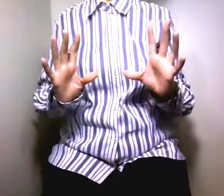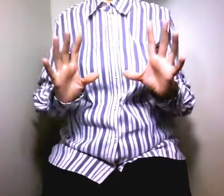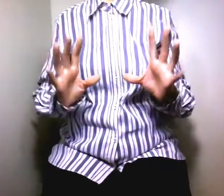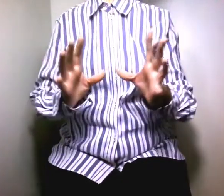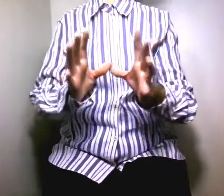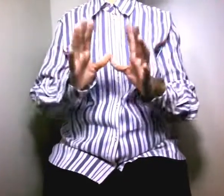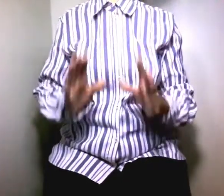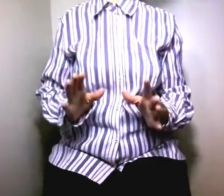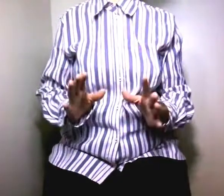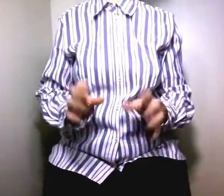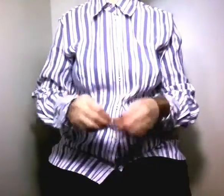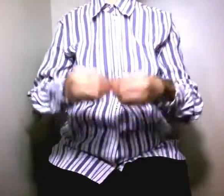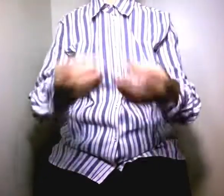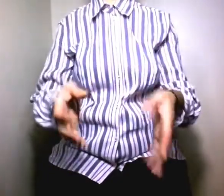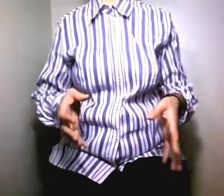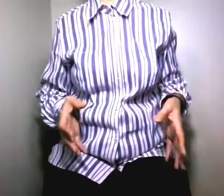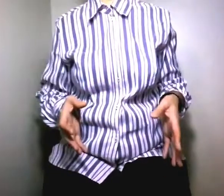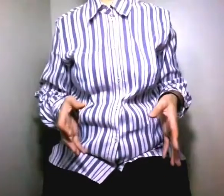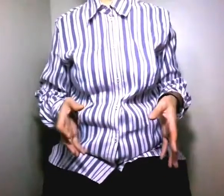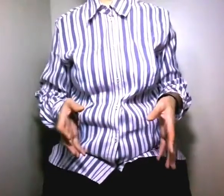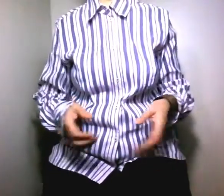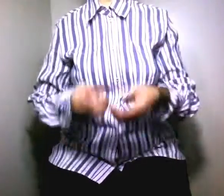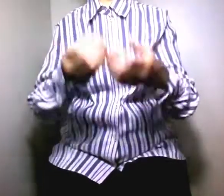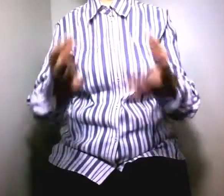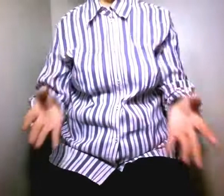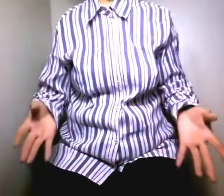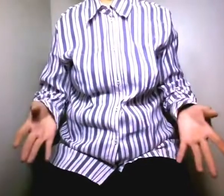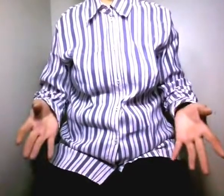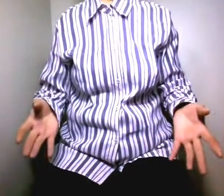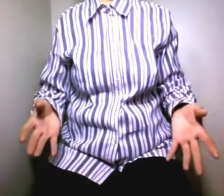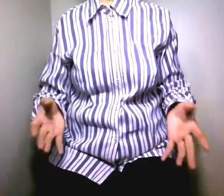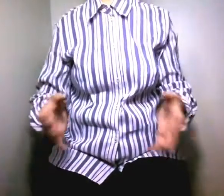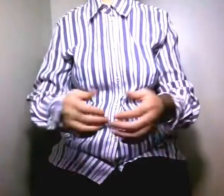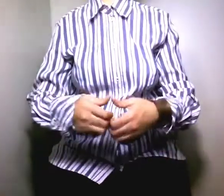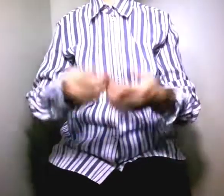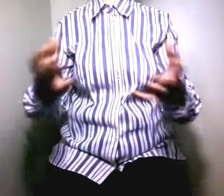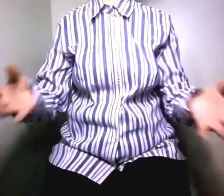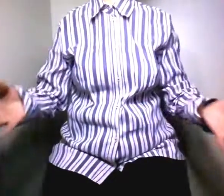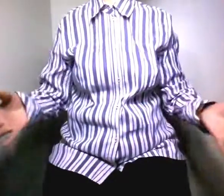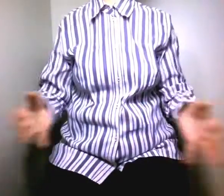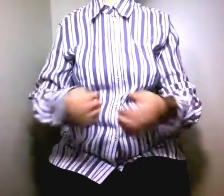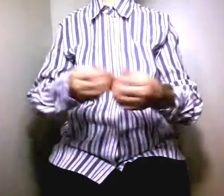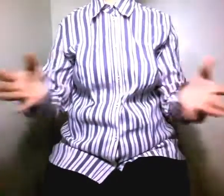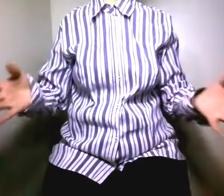فإذا ذكرت الإسم أو قاعدنا من الصلح الأمر أو أغلقت القناة وقالت أنت لا